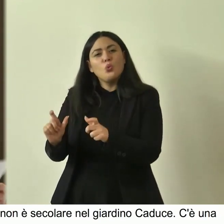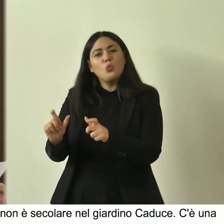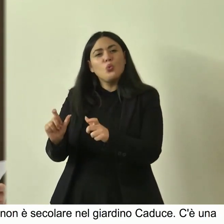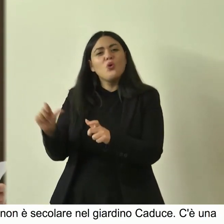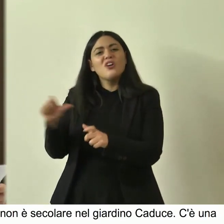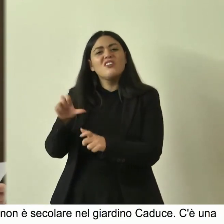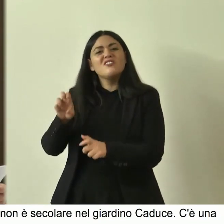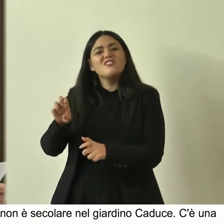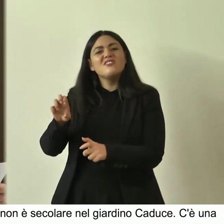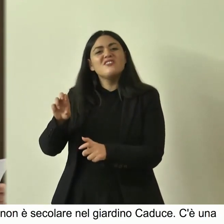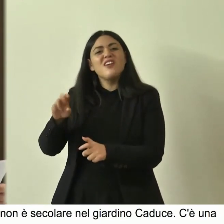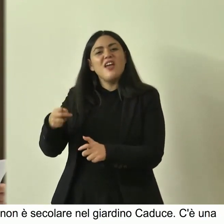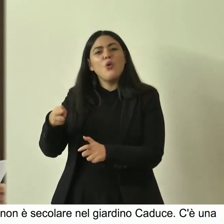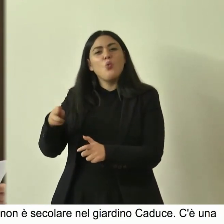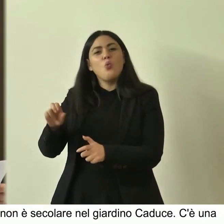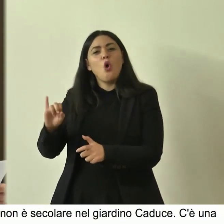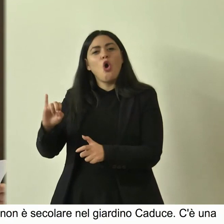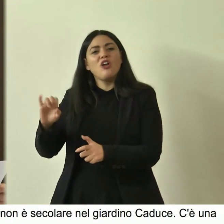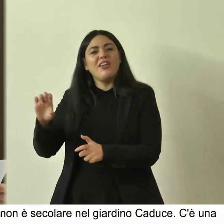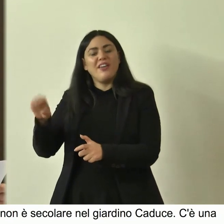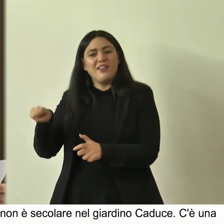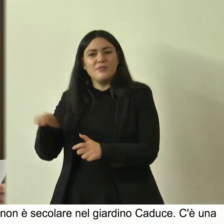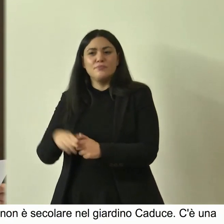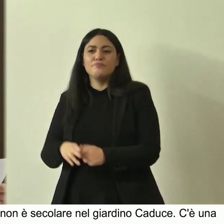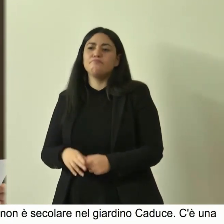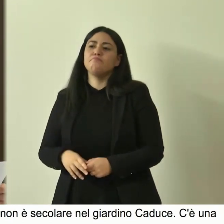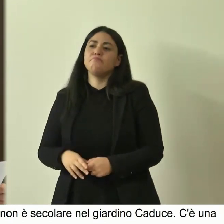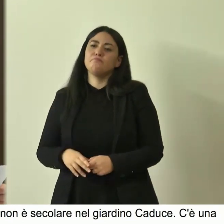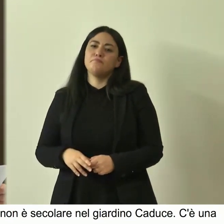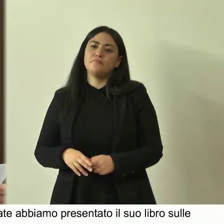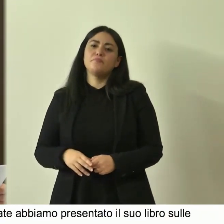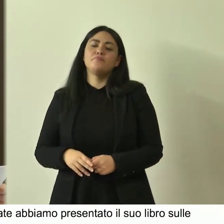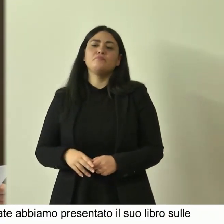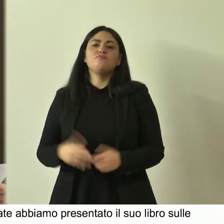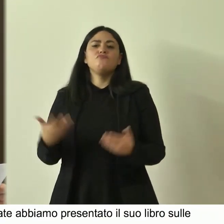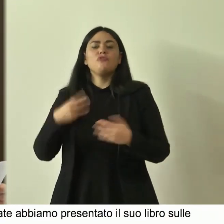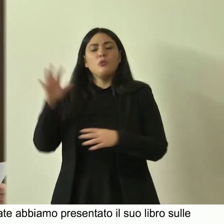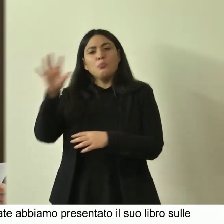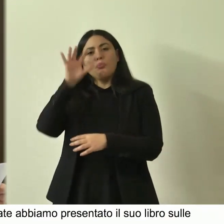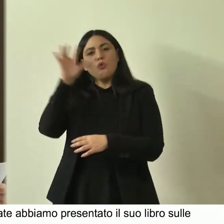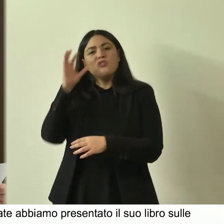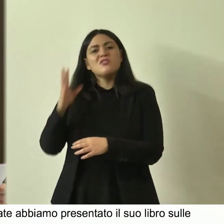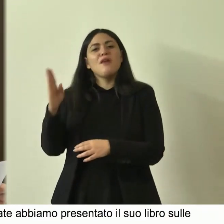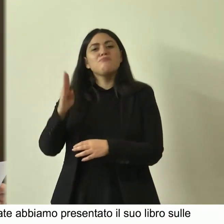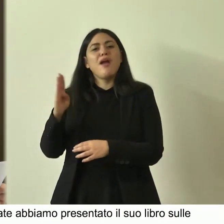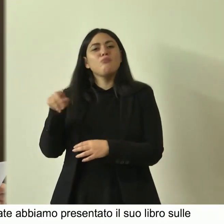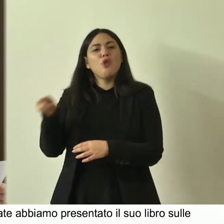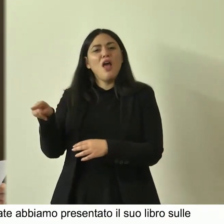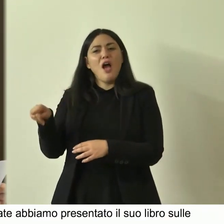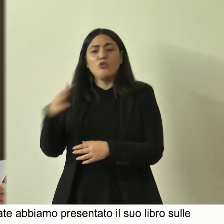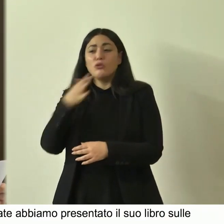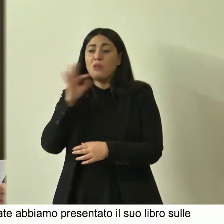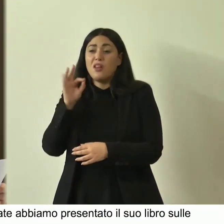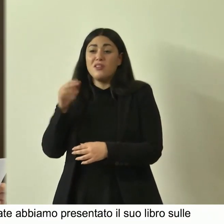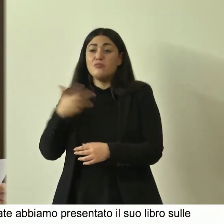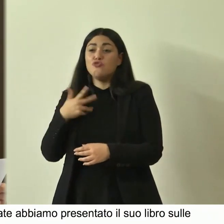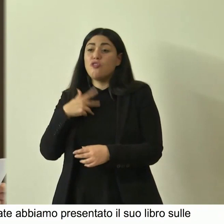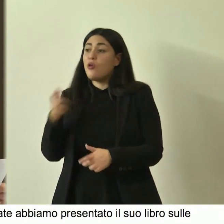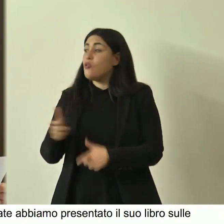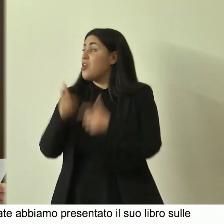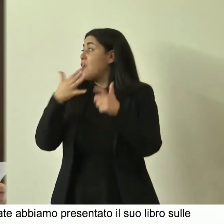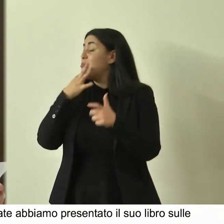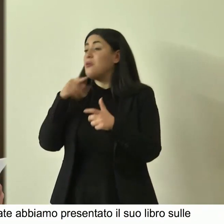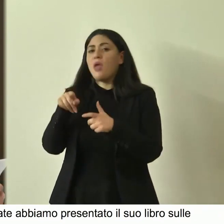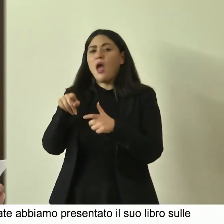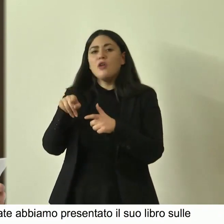quindi e questa è una sua poesia sul bagolaro piuttosto bella devo dire ci sono alberi a cui piace prendersi tutta l'aria